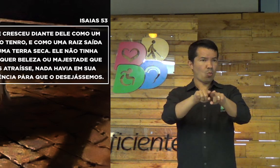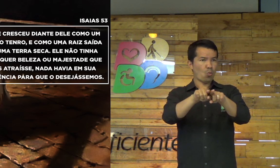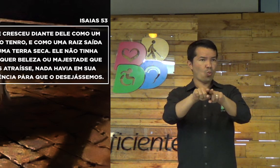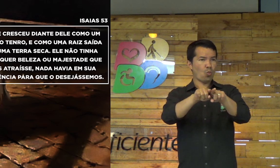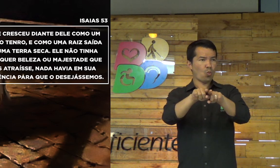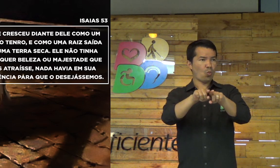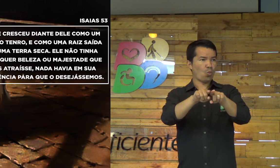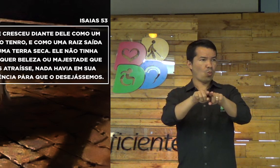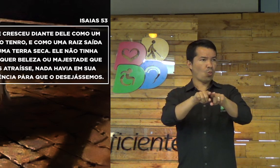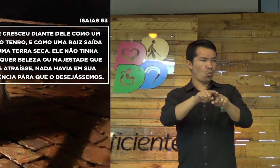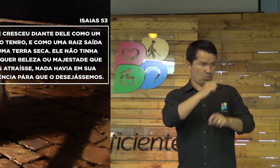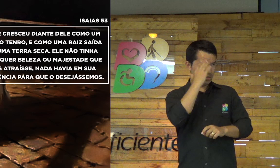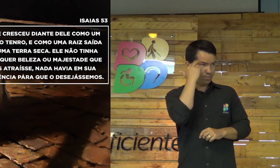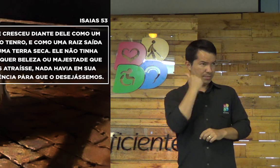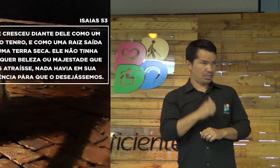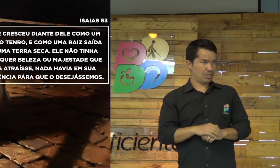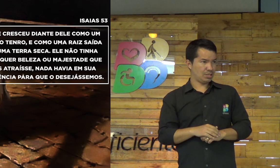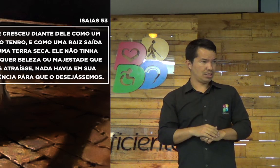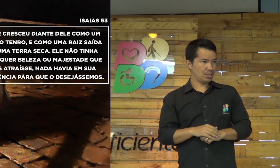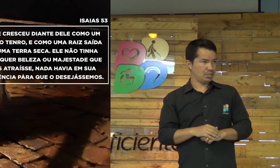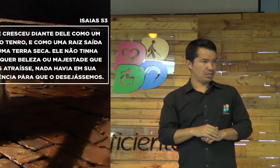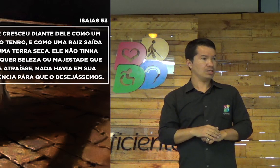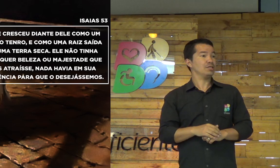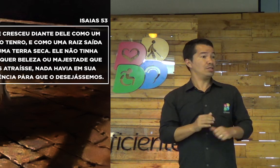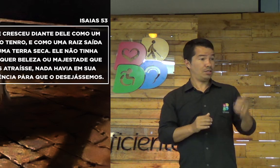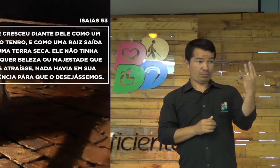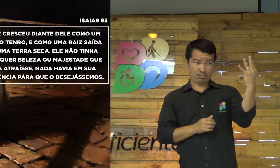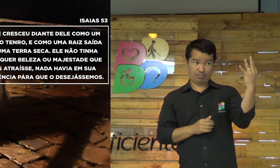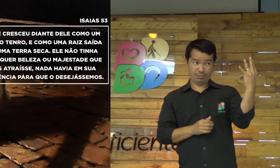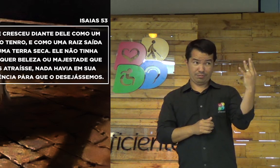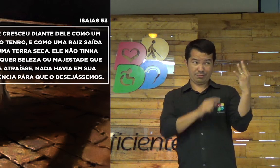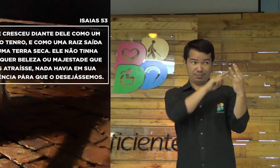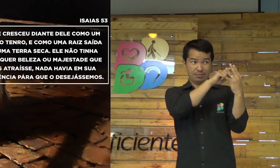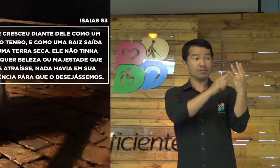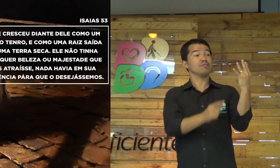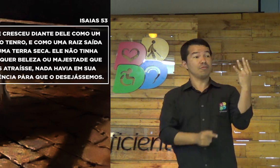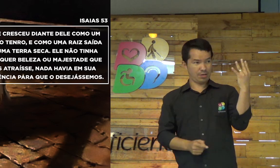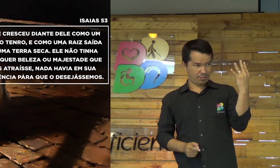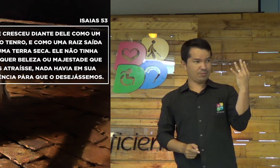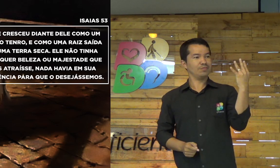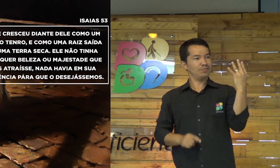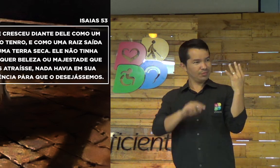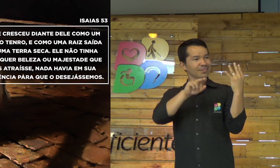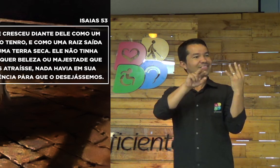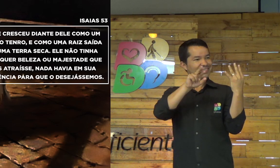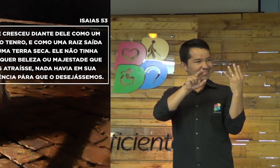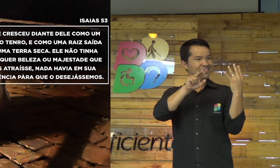Você sabia que Jesus tinha irmãos? Quatro irmãos.